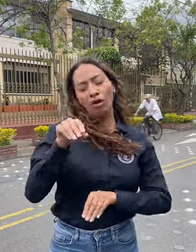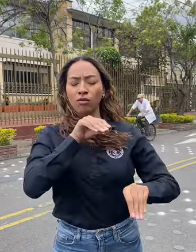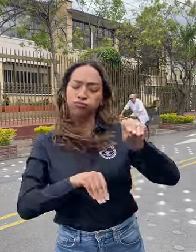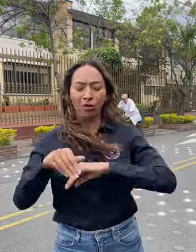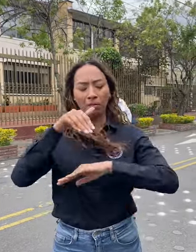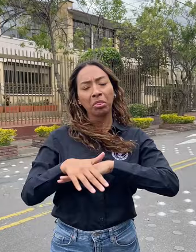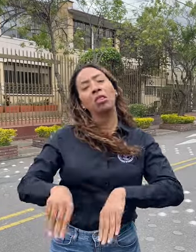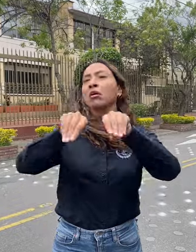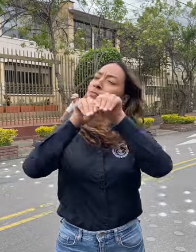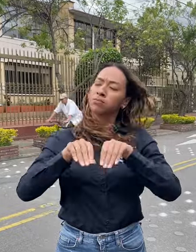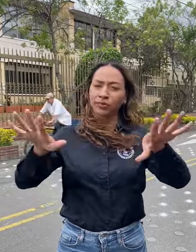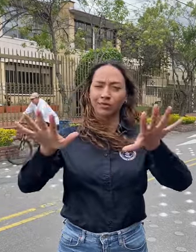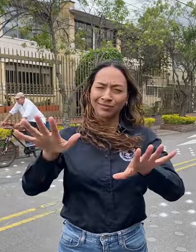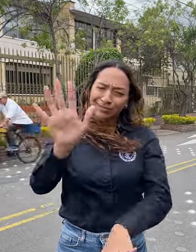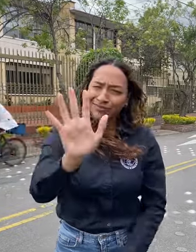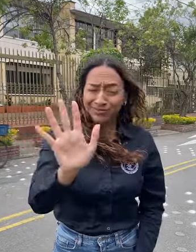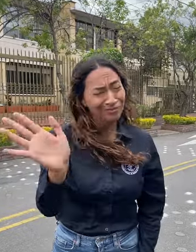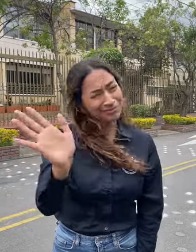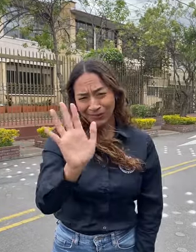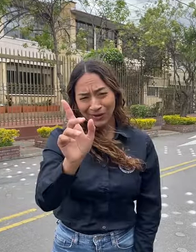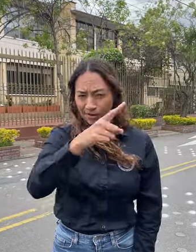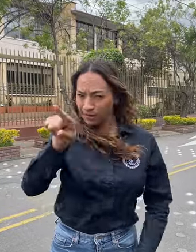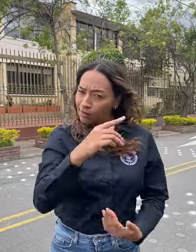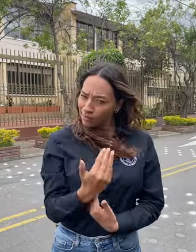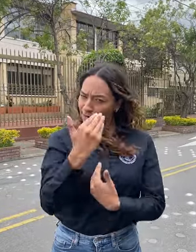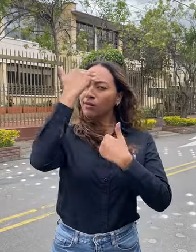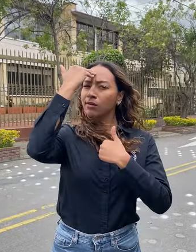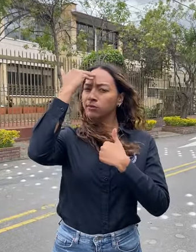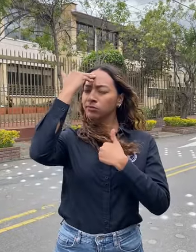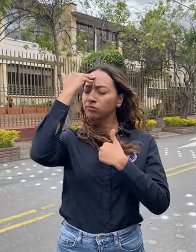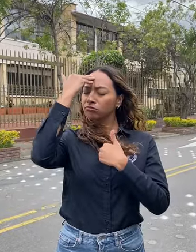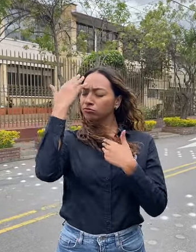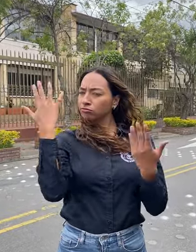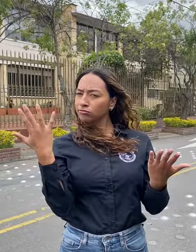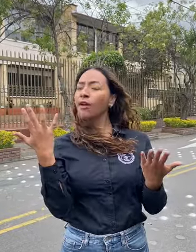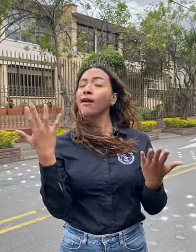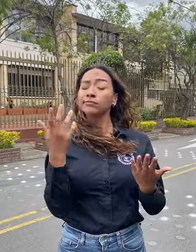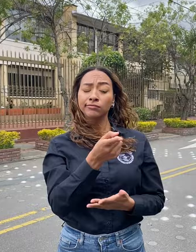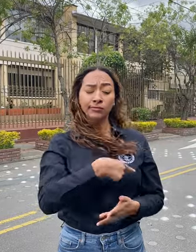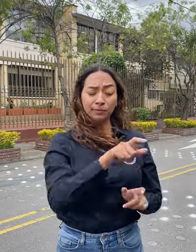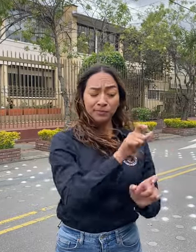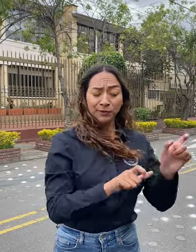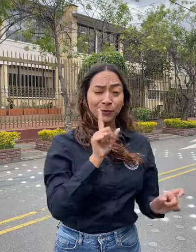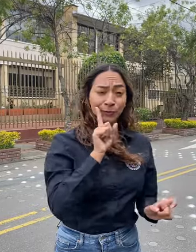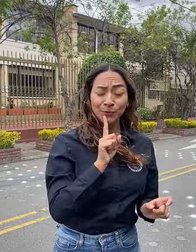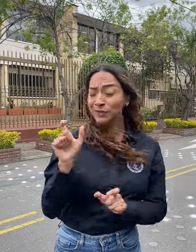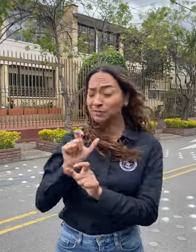que al momento de realizar contenidos sobre nosotros, las personas sordas y las personas con discapacidad, sean